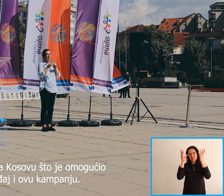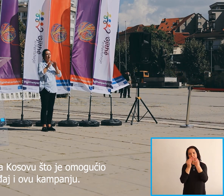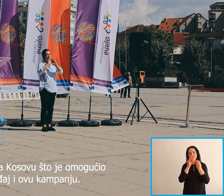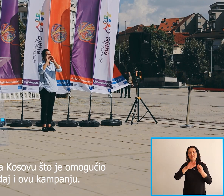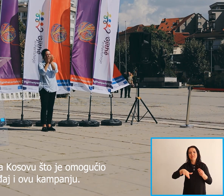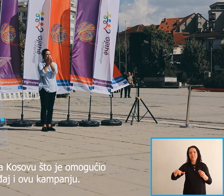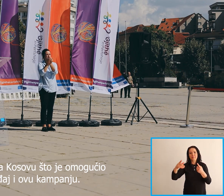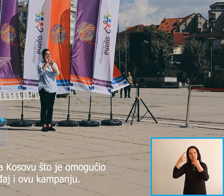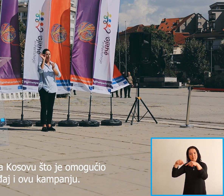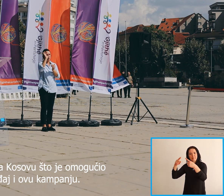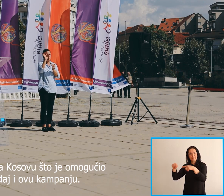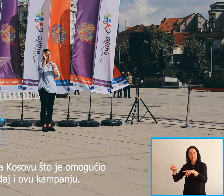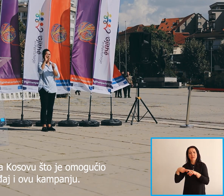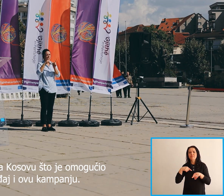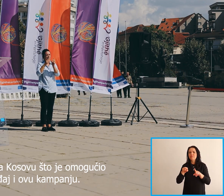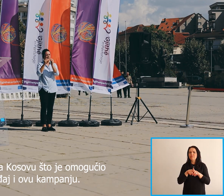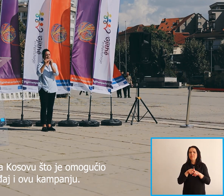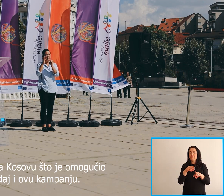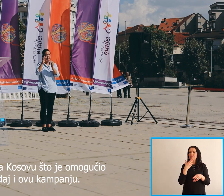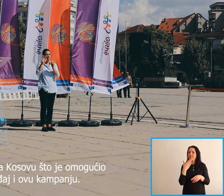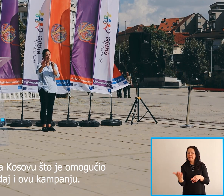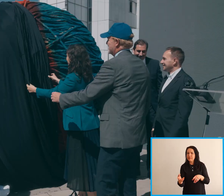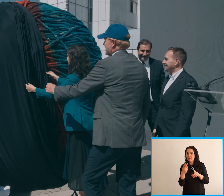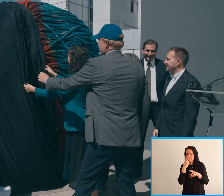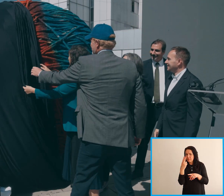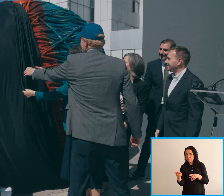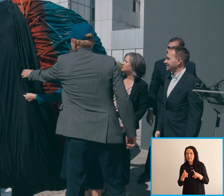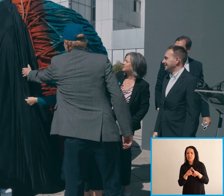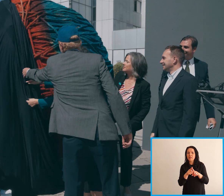making this event and this campaign possible